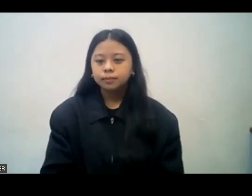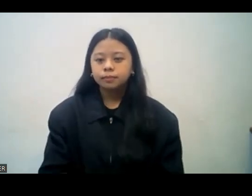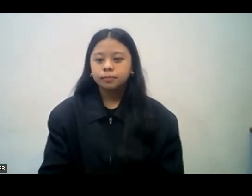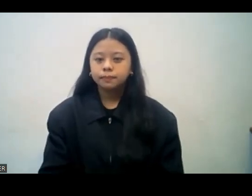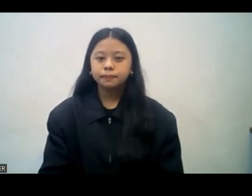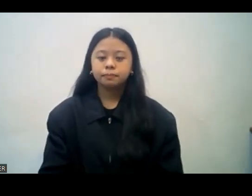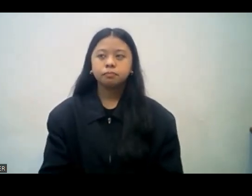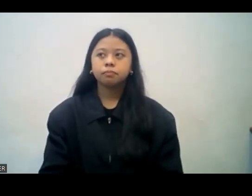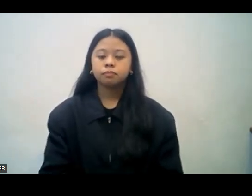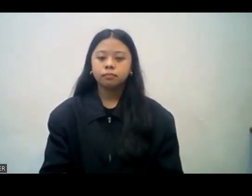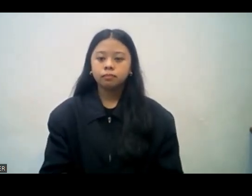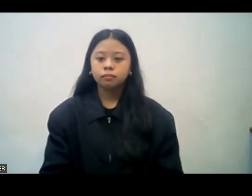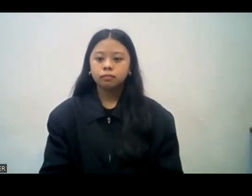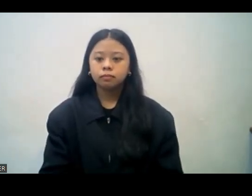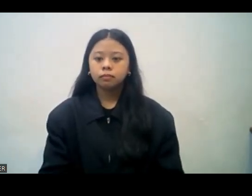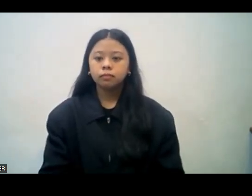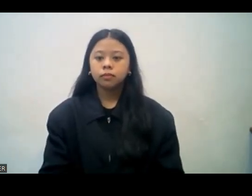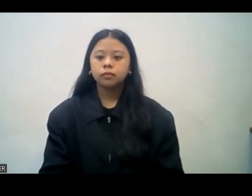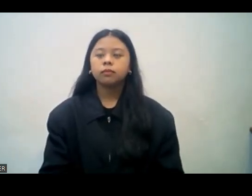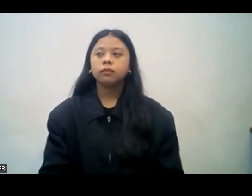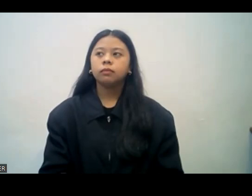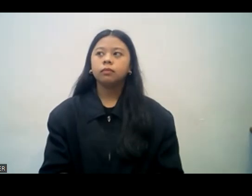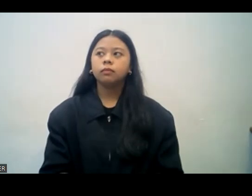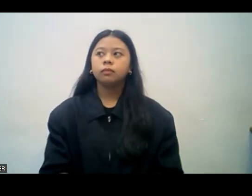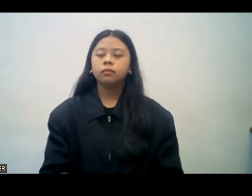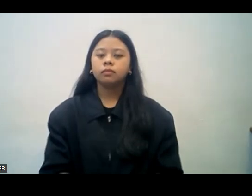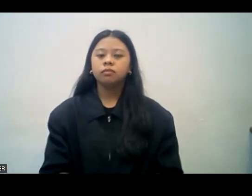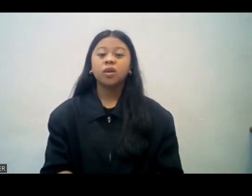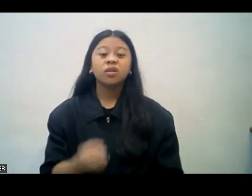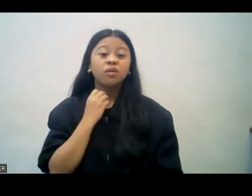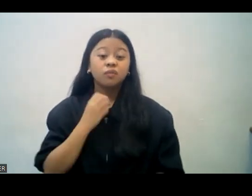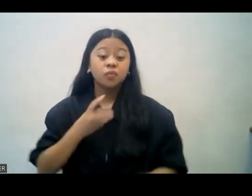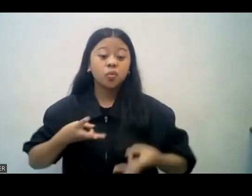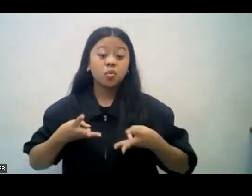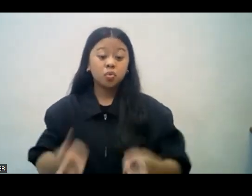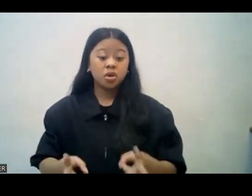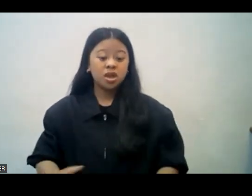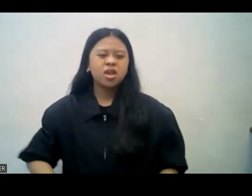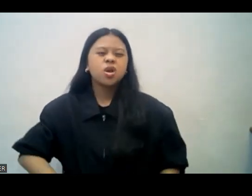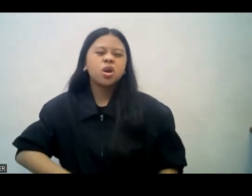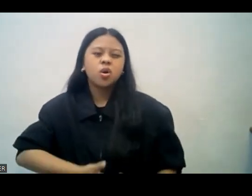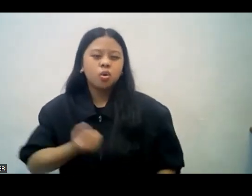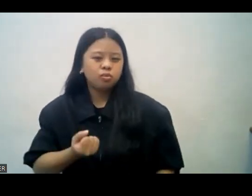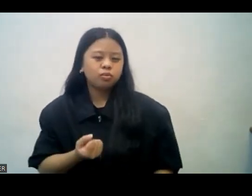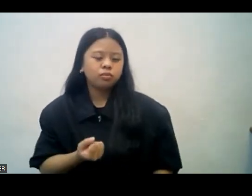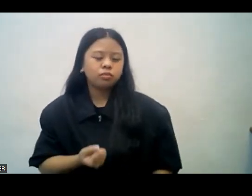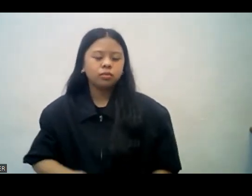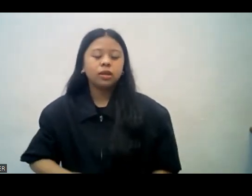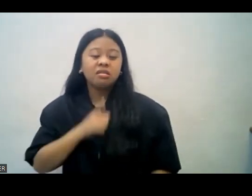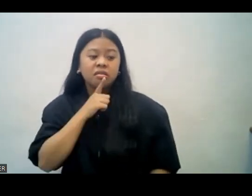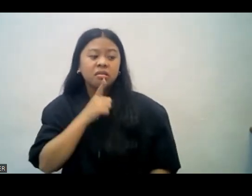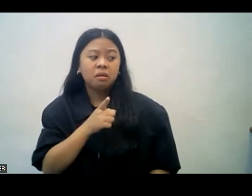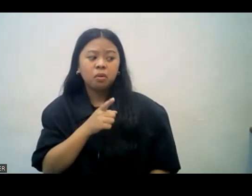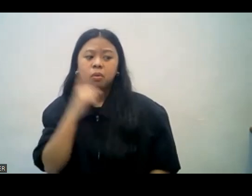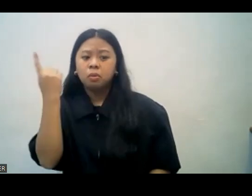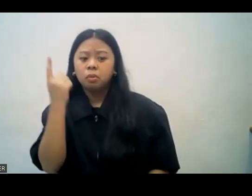nakikinig sa payo. Yes. The way of fool is right in his own eyes. Kaya sabi dito, ang lakad ng